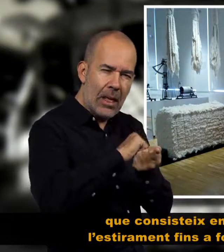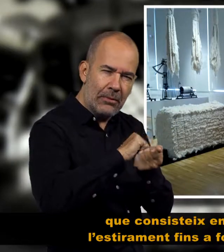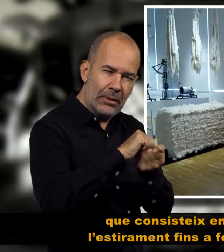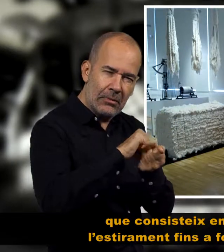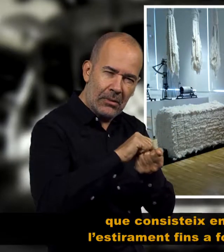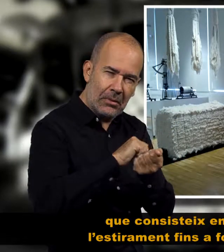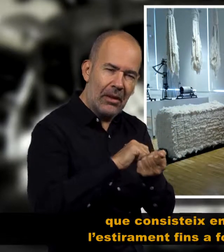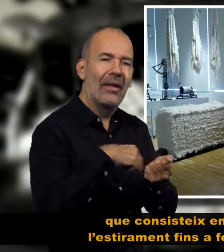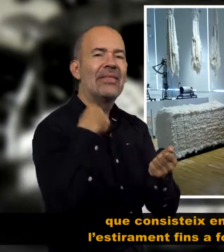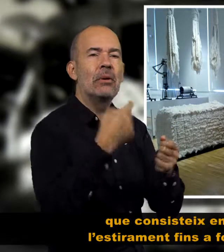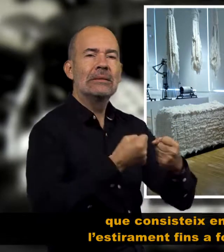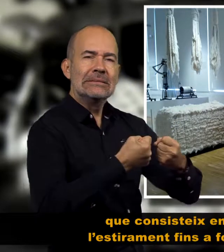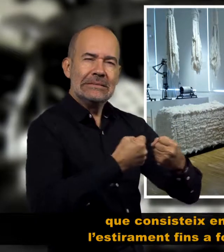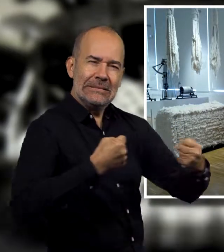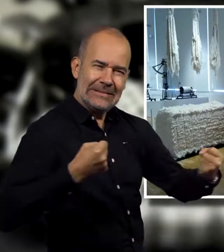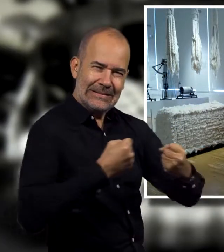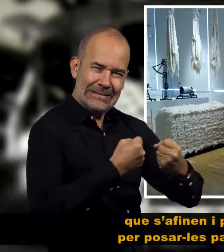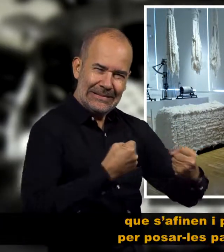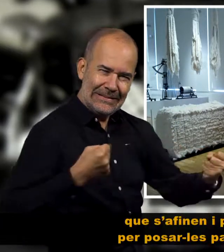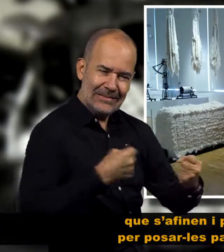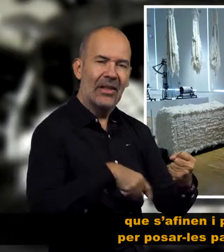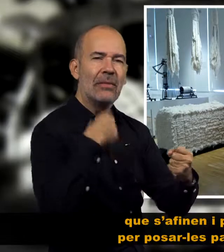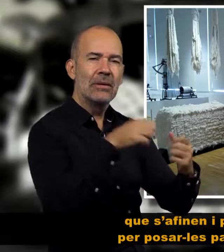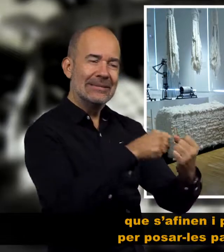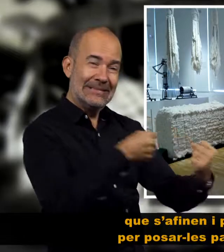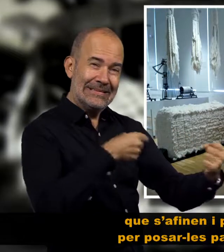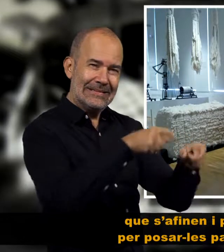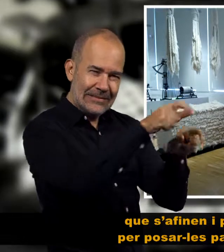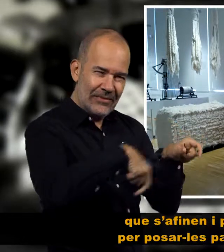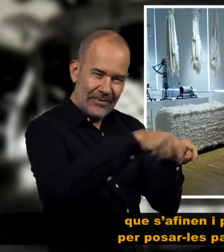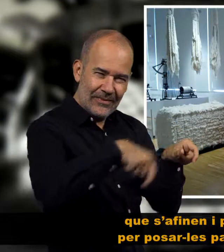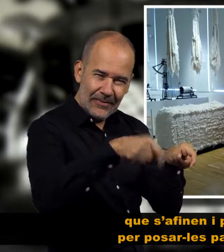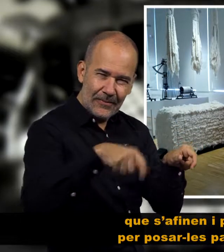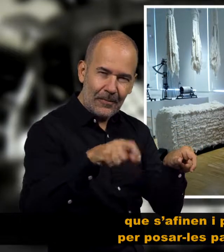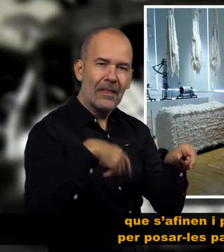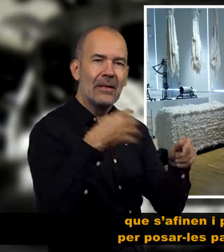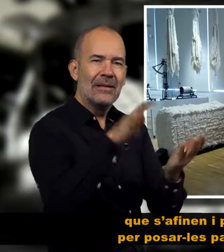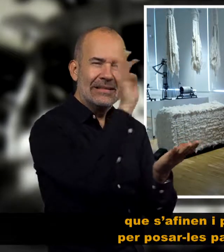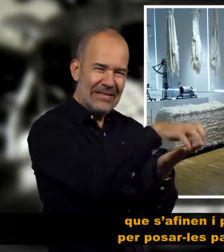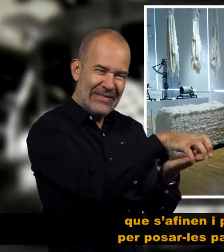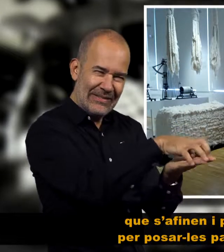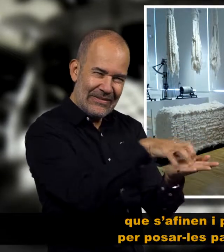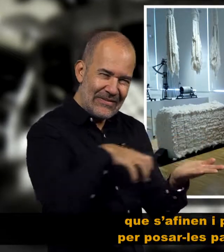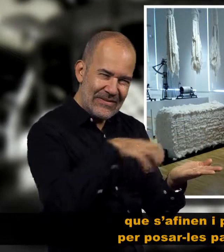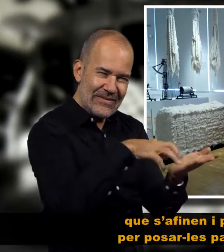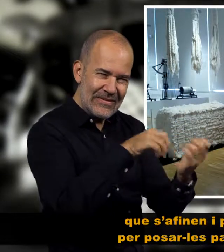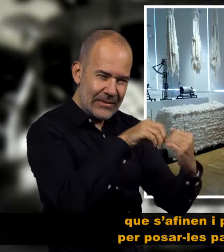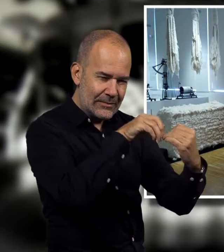fins a formar metges que s'afinen i pentinen, per posar-les paral·leles, per acabar-les torçant i cargolant.